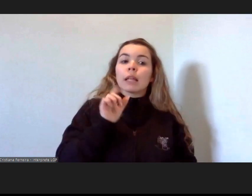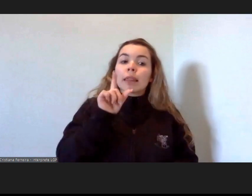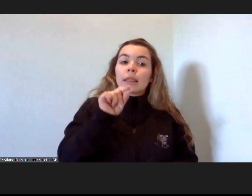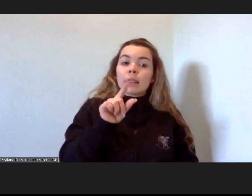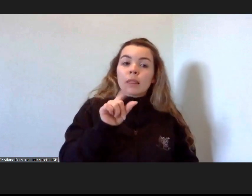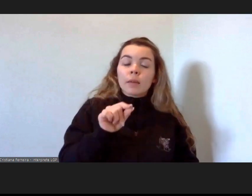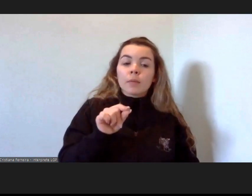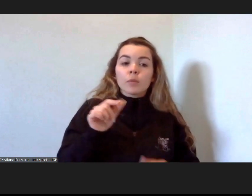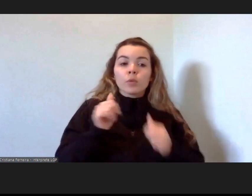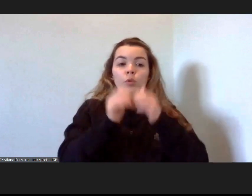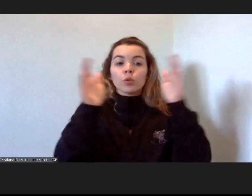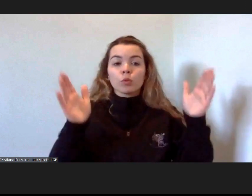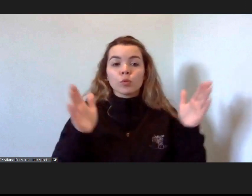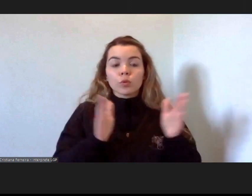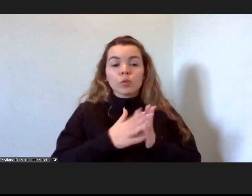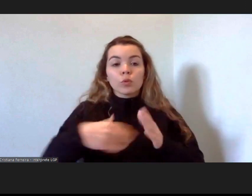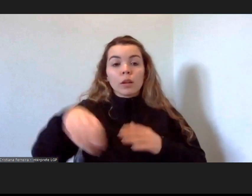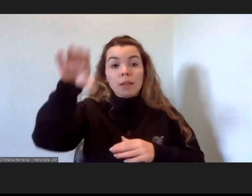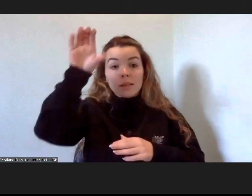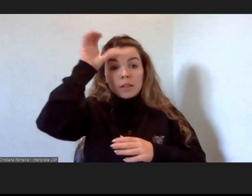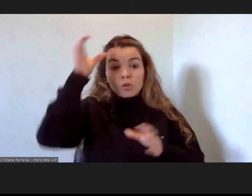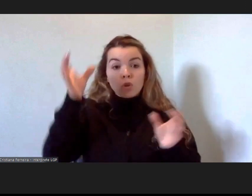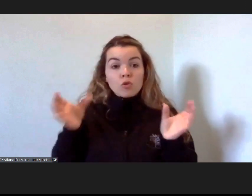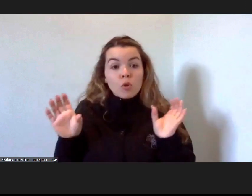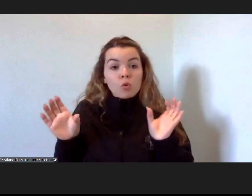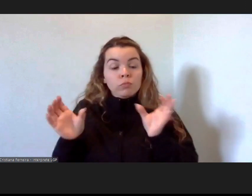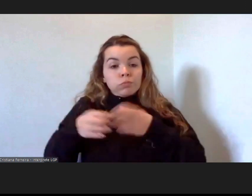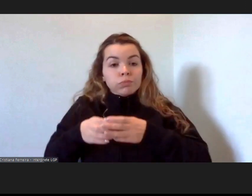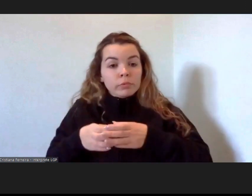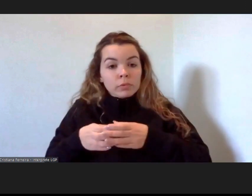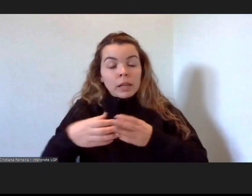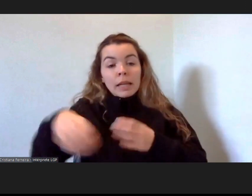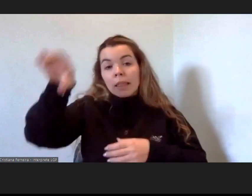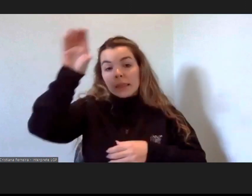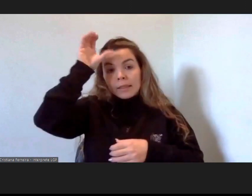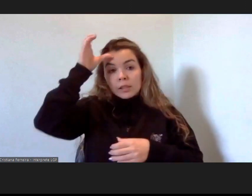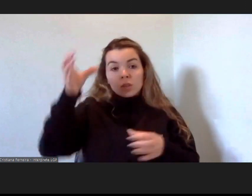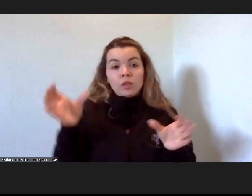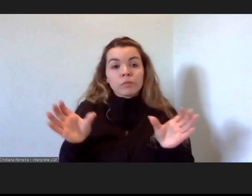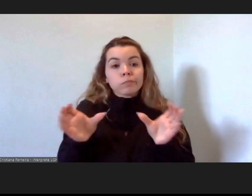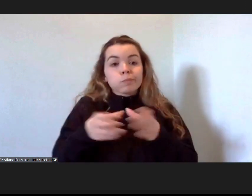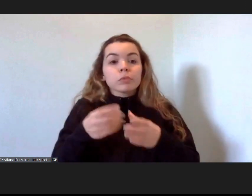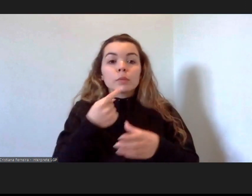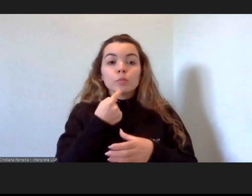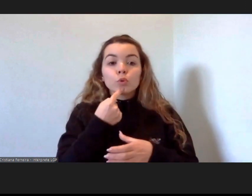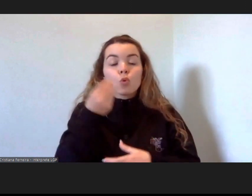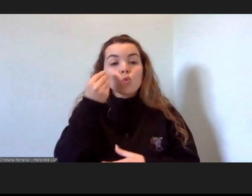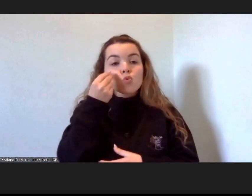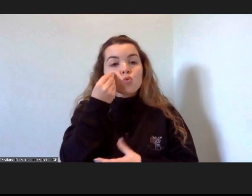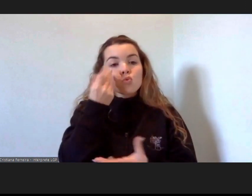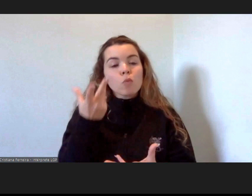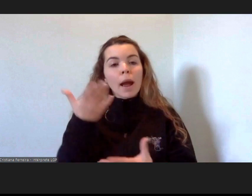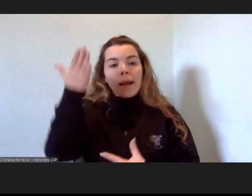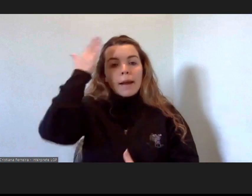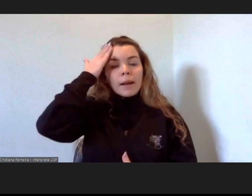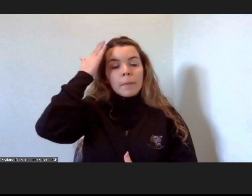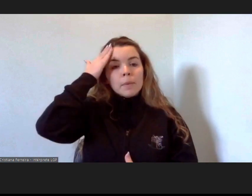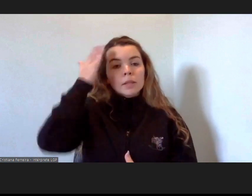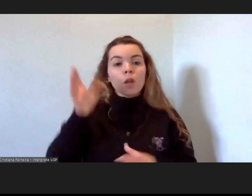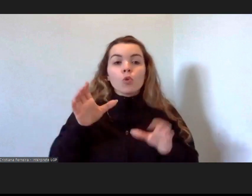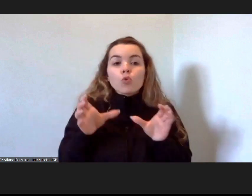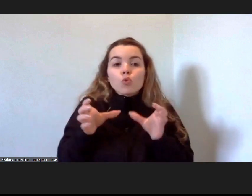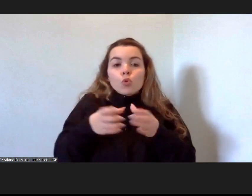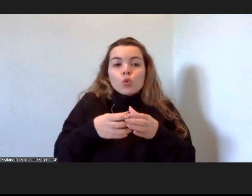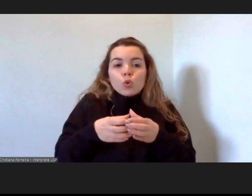a inteligência coletiva, inteligência coletiva entendida como a capacidade de um grupo